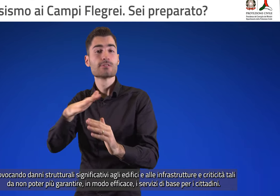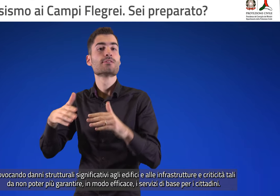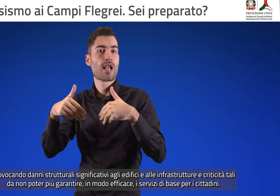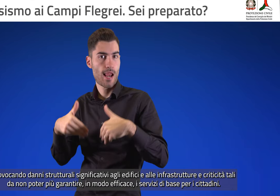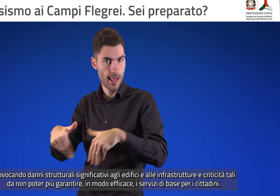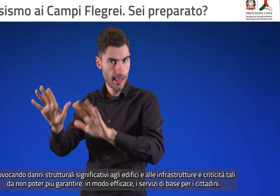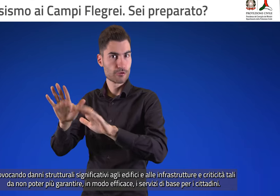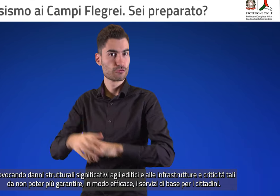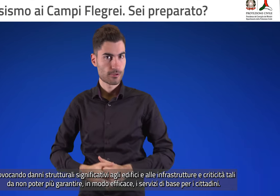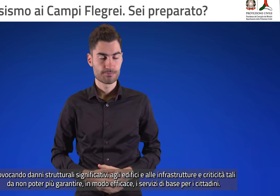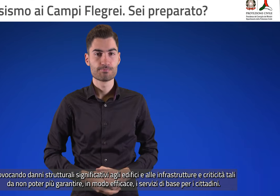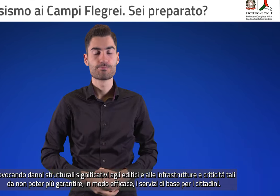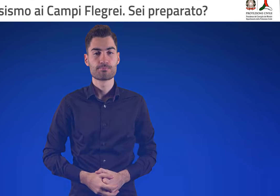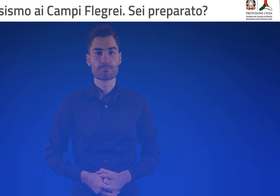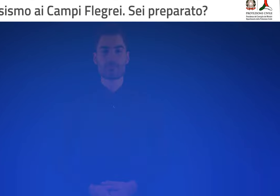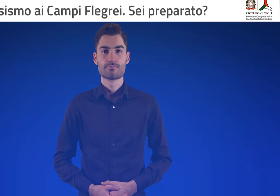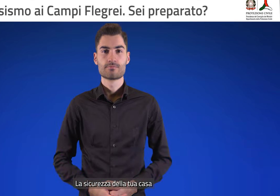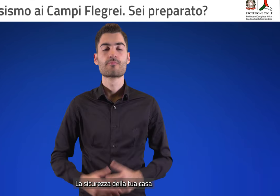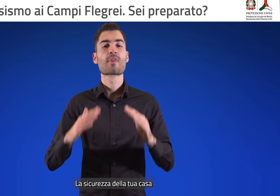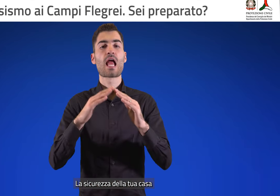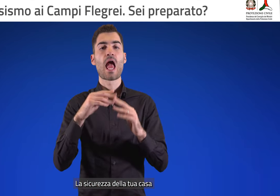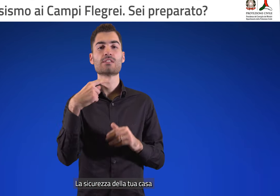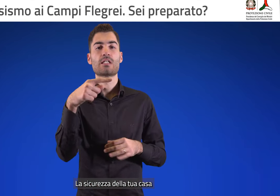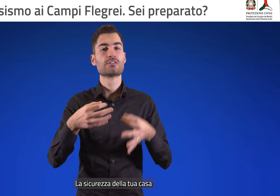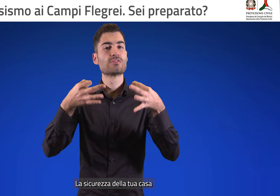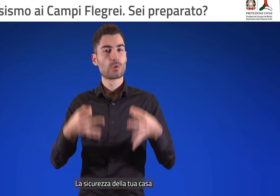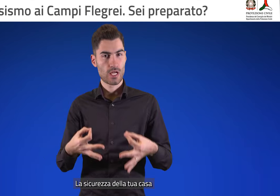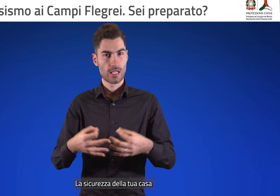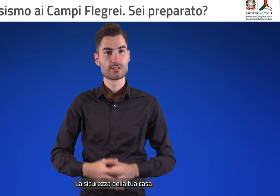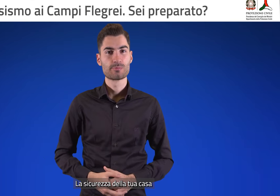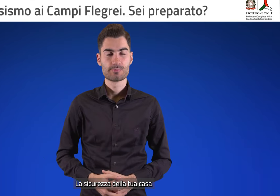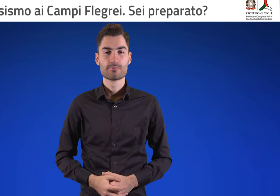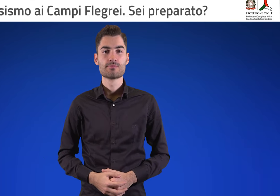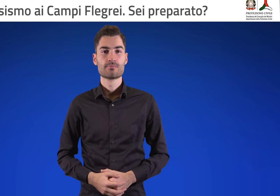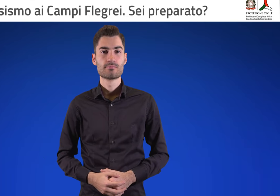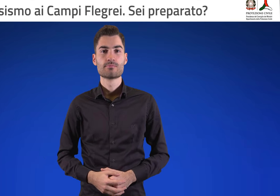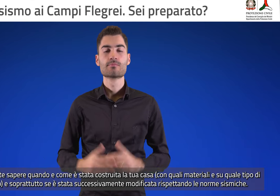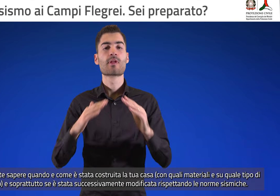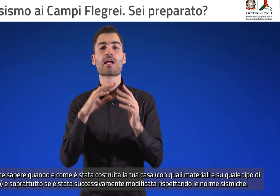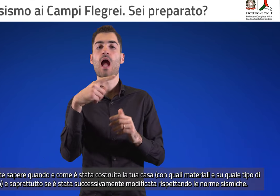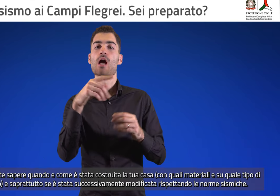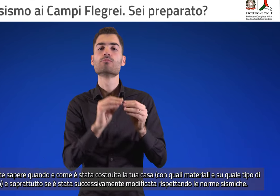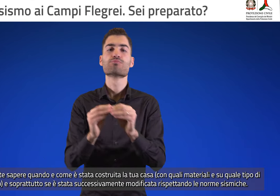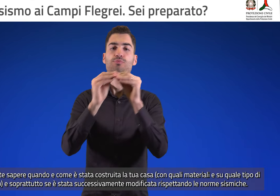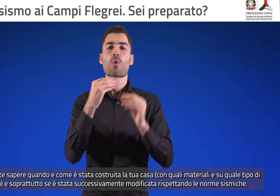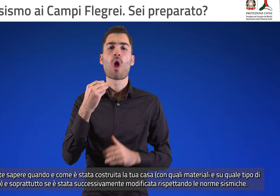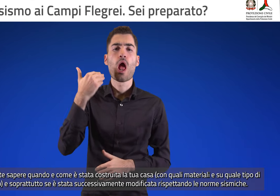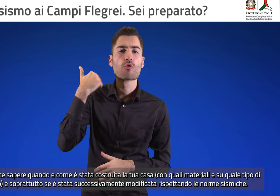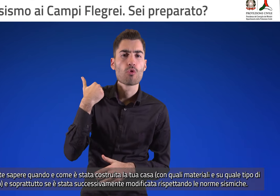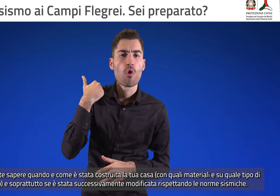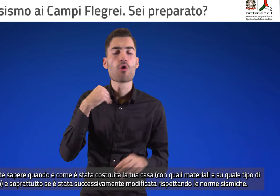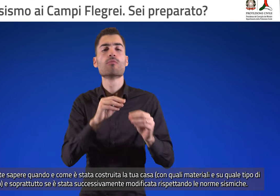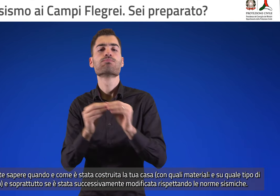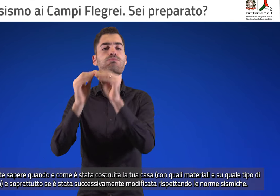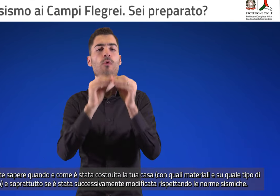modo efficace i servizi di base per i cittadini. La sicurezza della tua casa È importante sapere